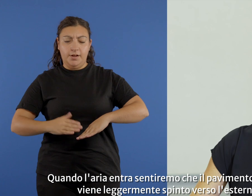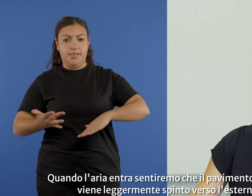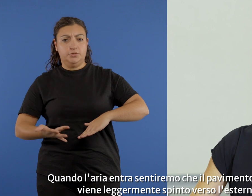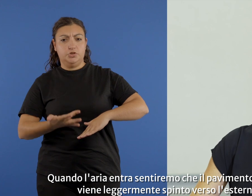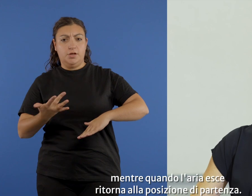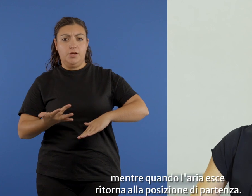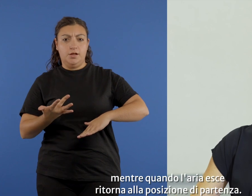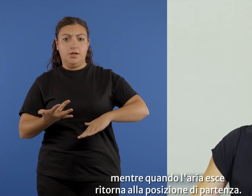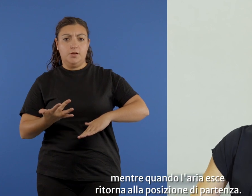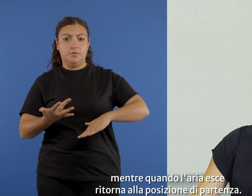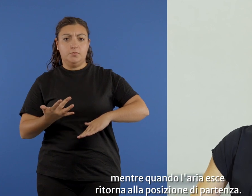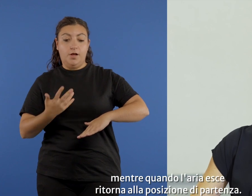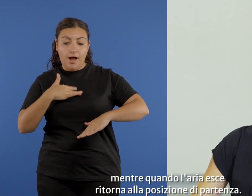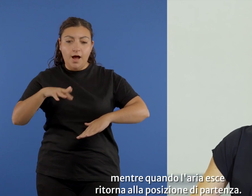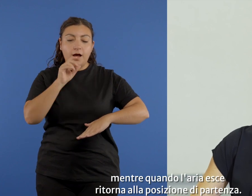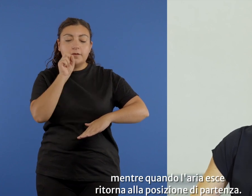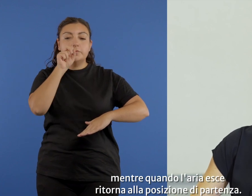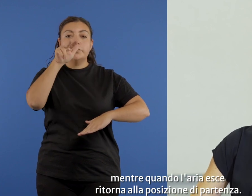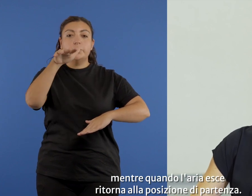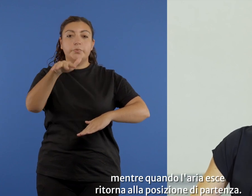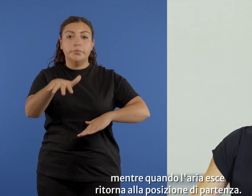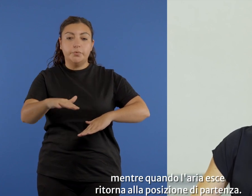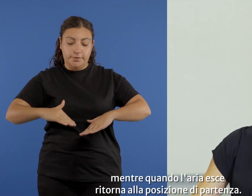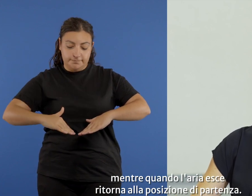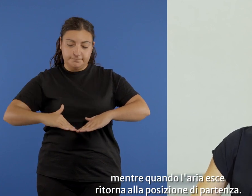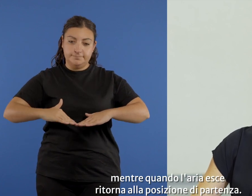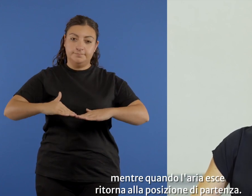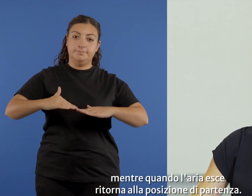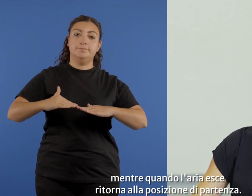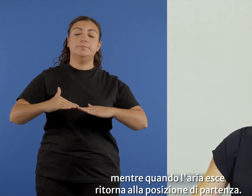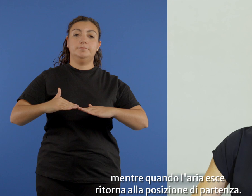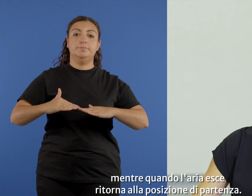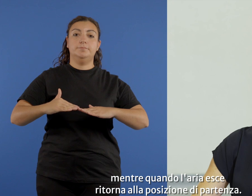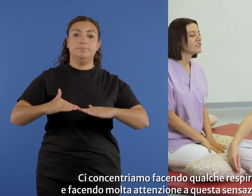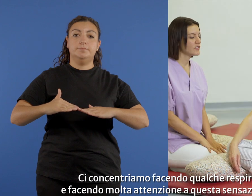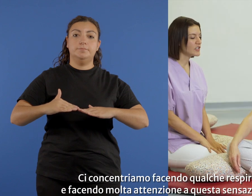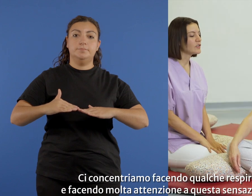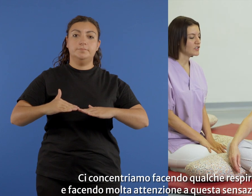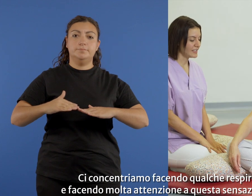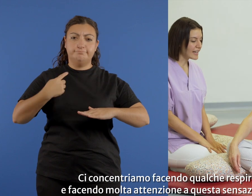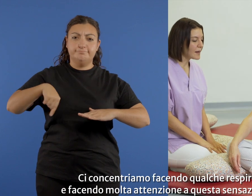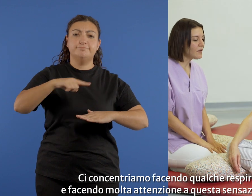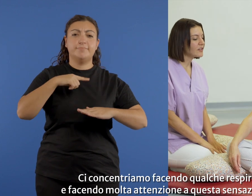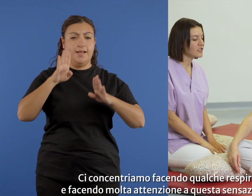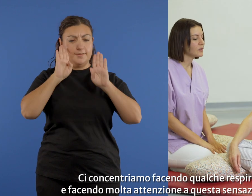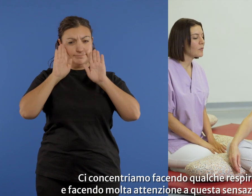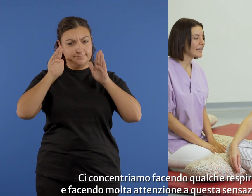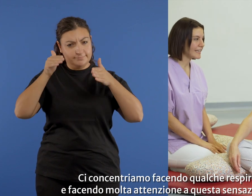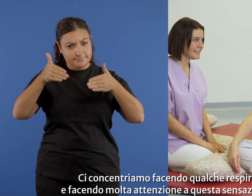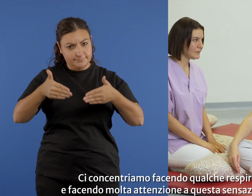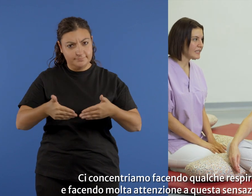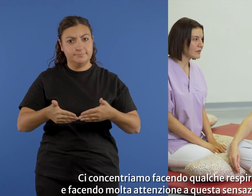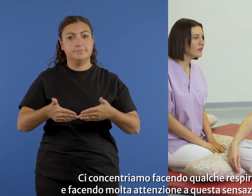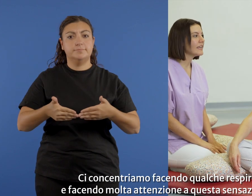'esterno, mentre quando l'aria esce ritorna alla posizione di partenza. Ci concentriamo facendo